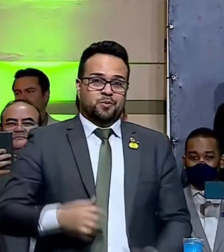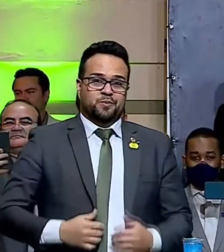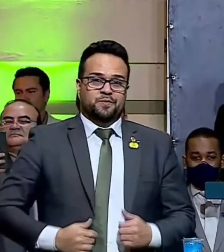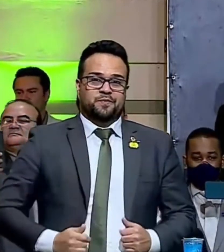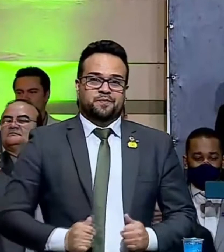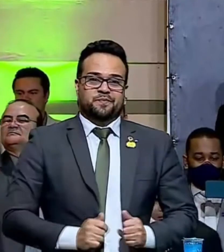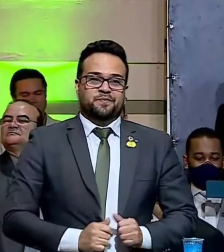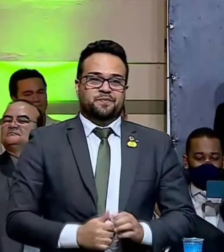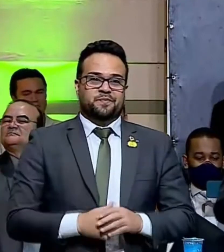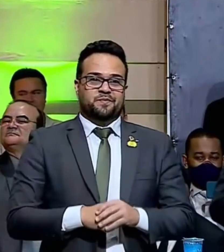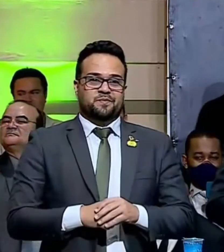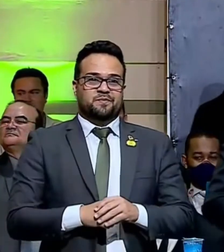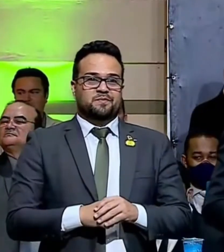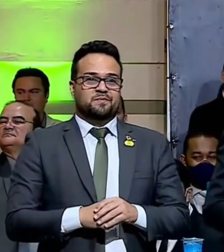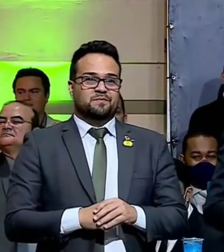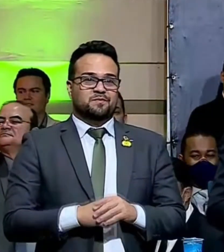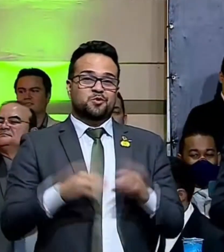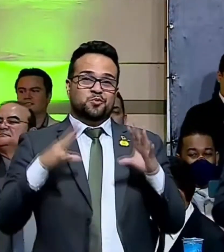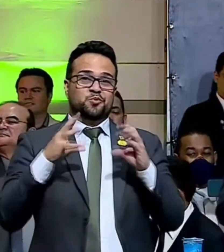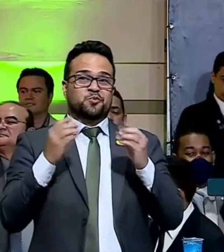irmãos,